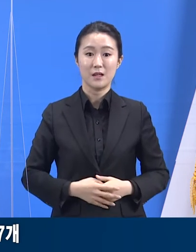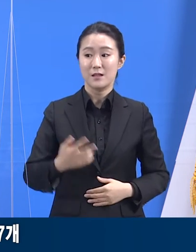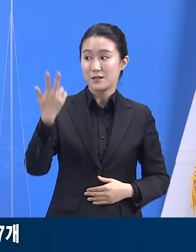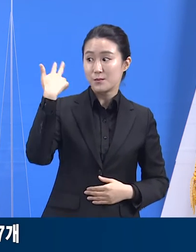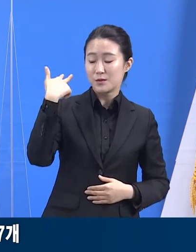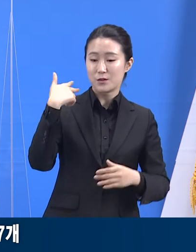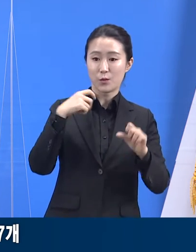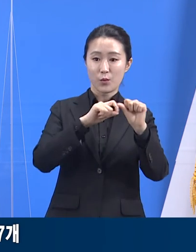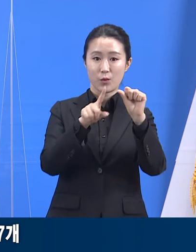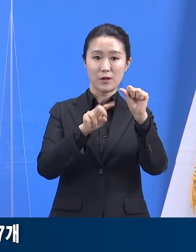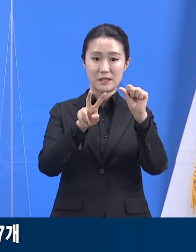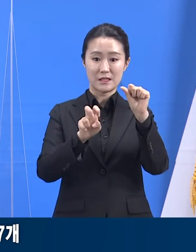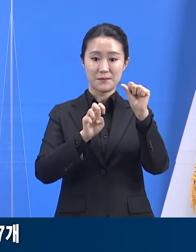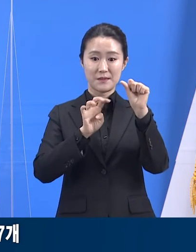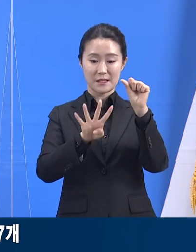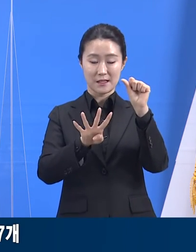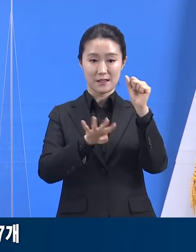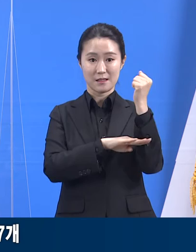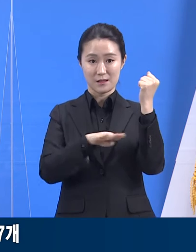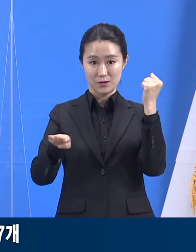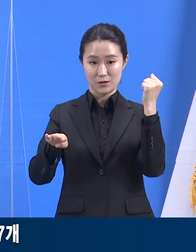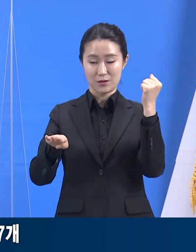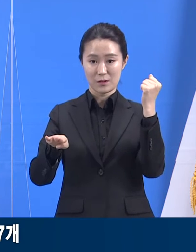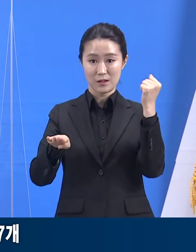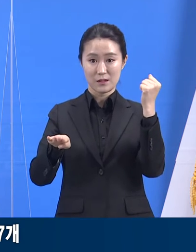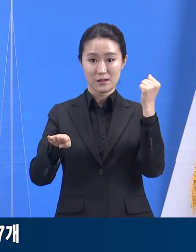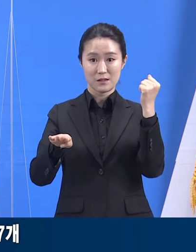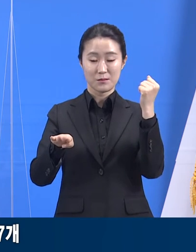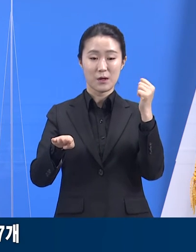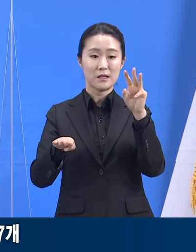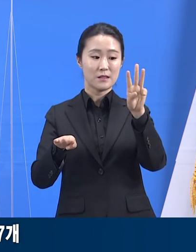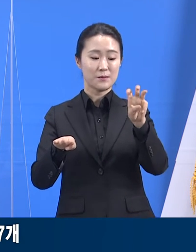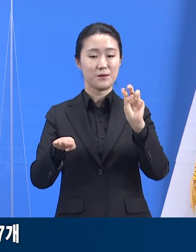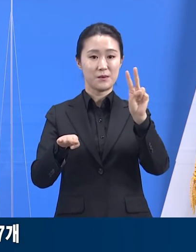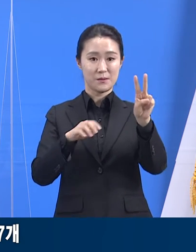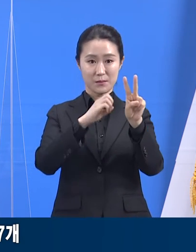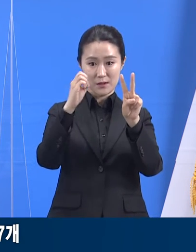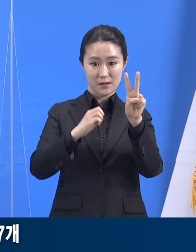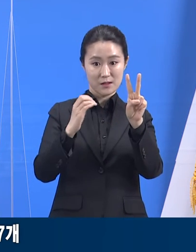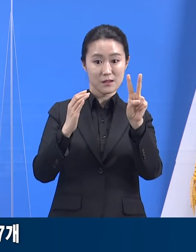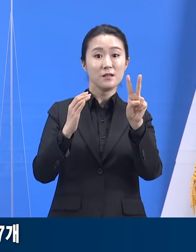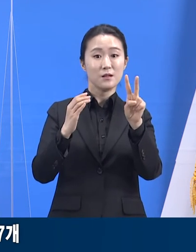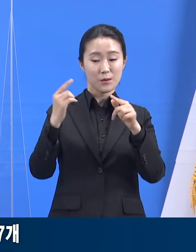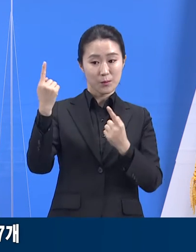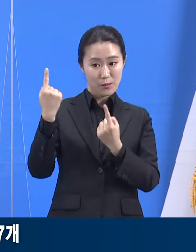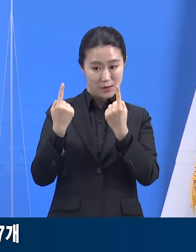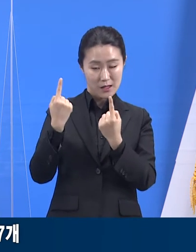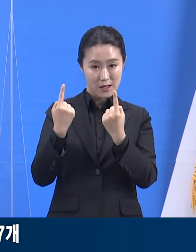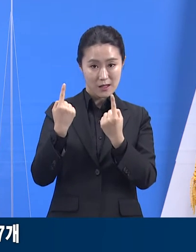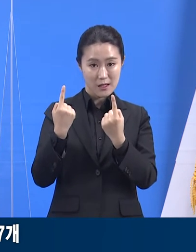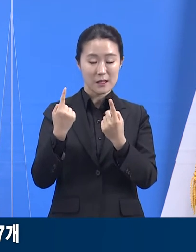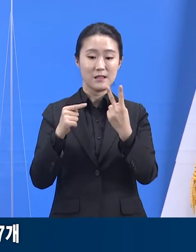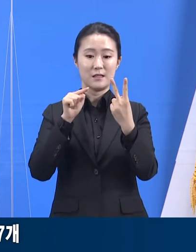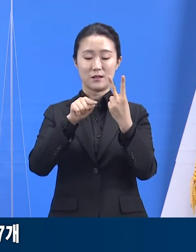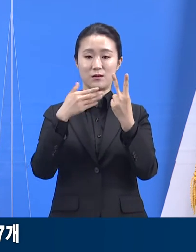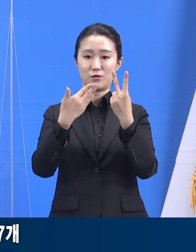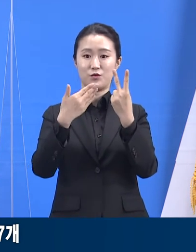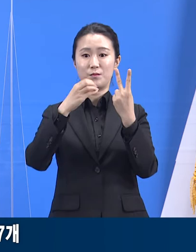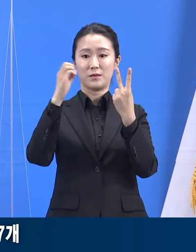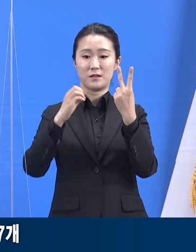5월 24일 20시 기준 32.8% 대비 2.9%포인트 감소했습니다.